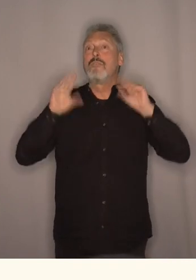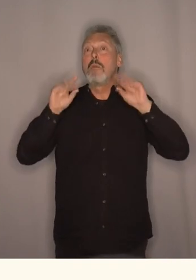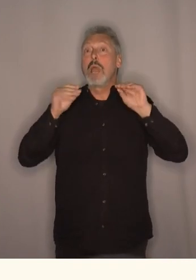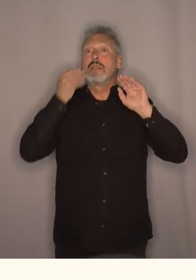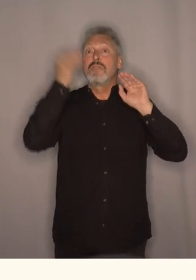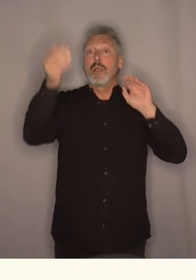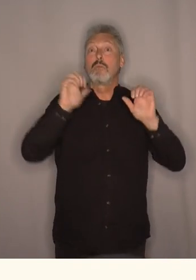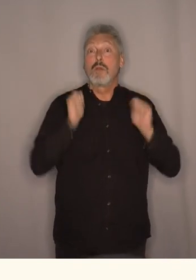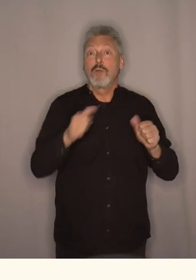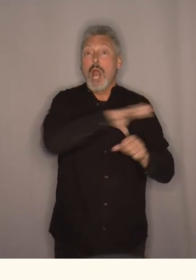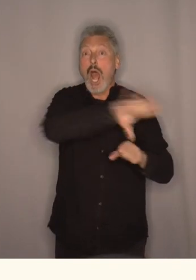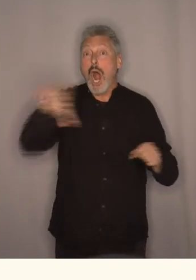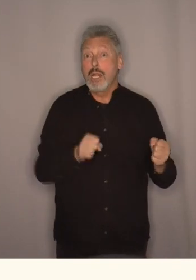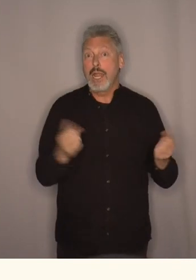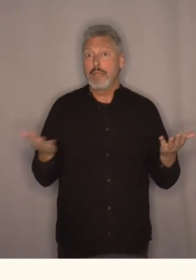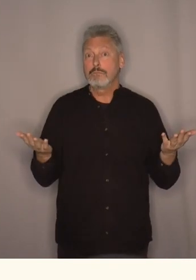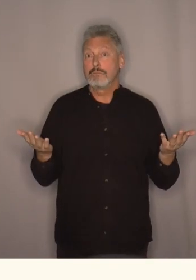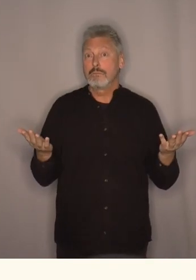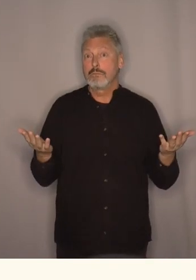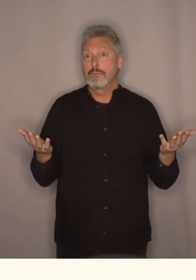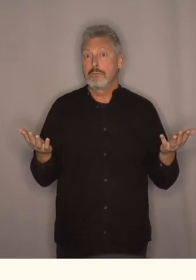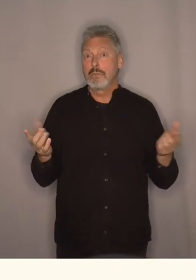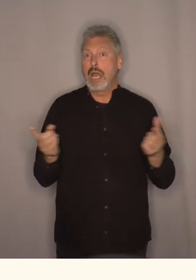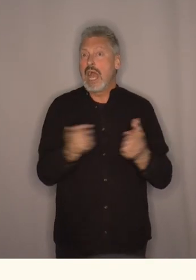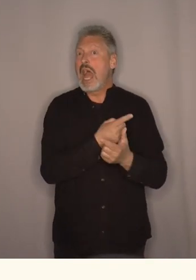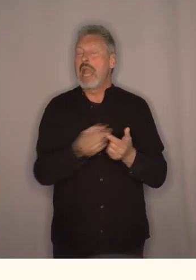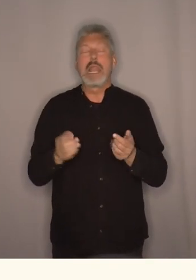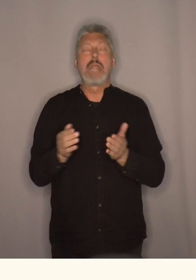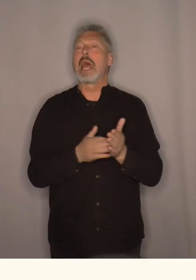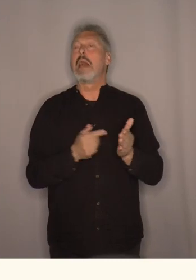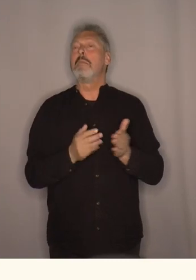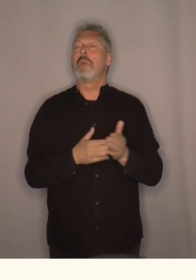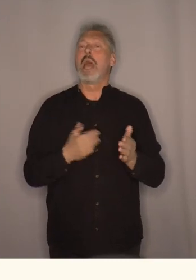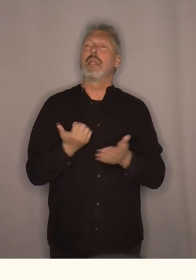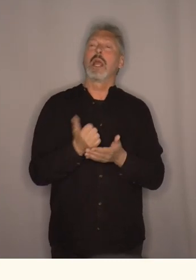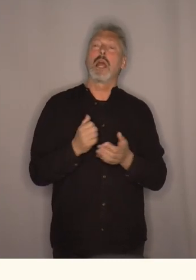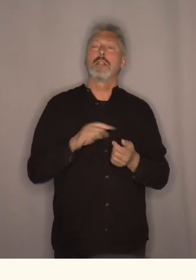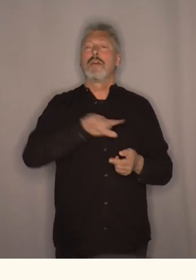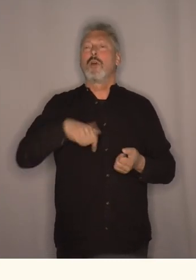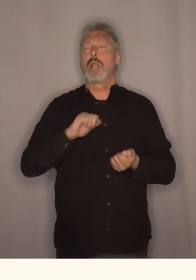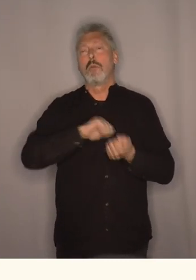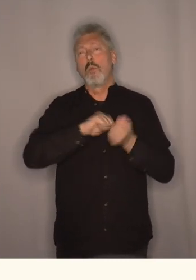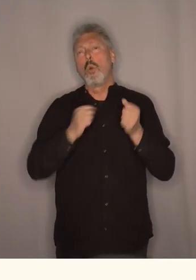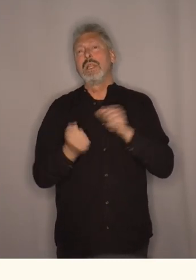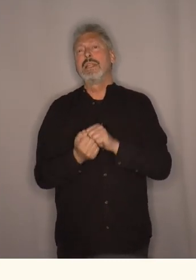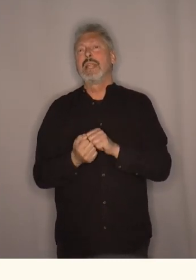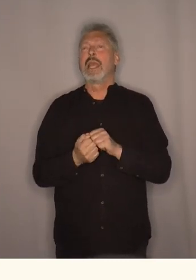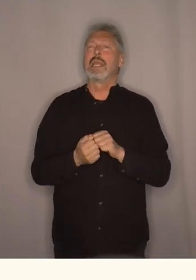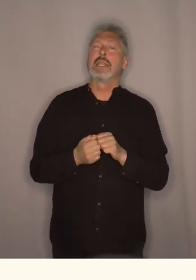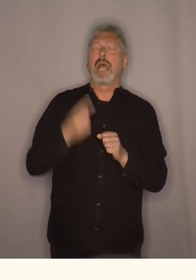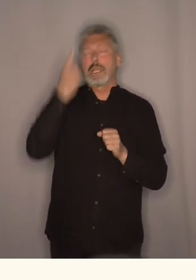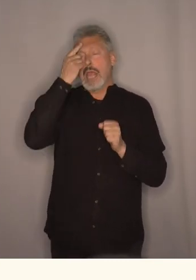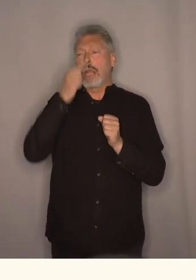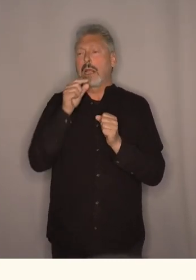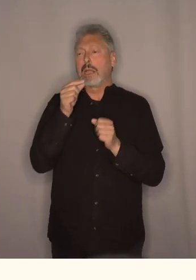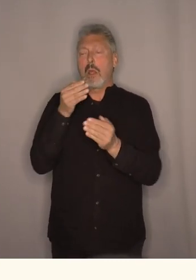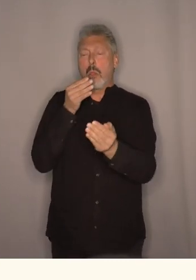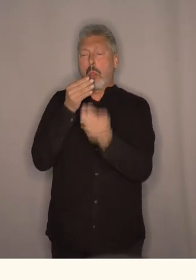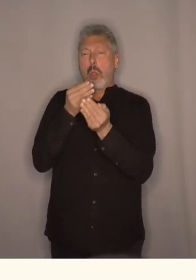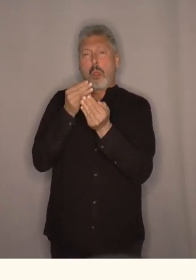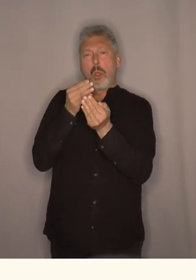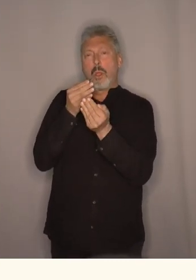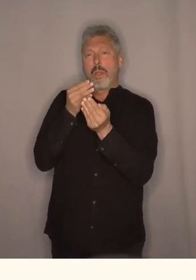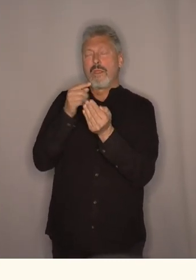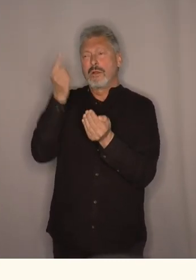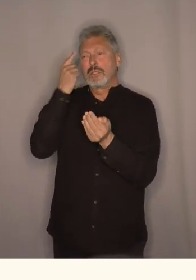fremtid for alle. Eller er det mer sånn at kanskje politikerne våre tenker nok så kortsiktig og er